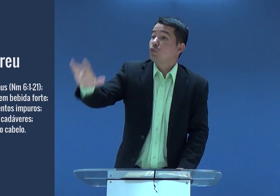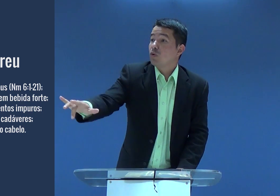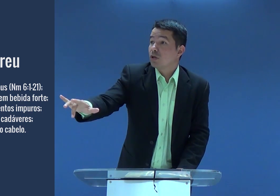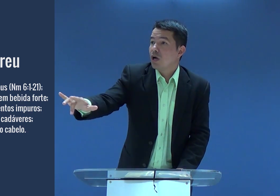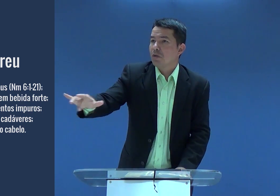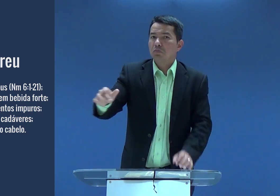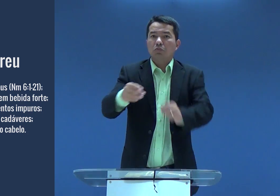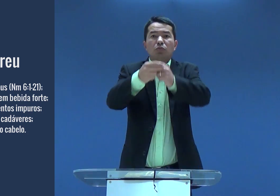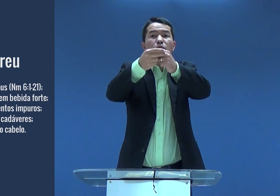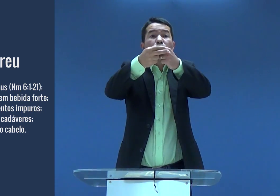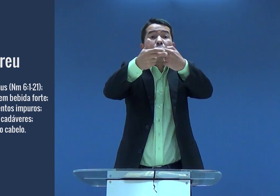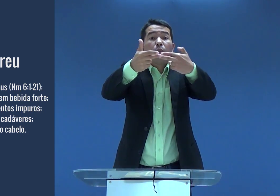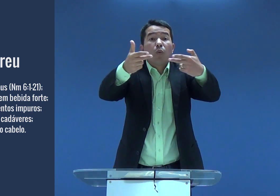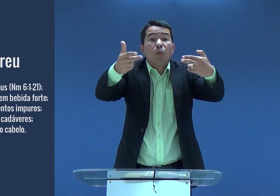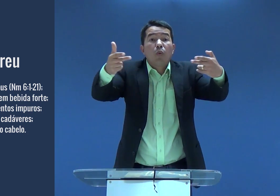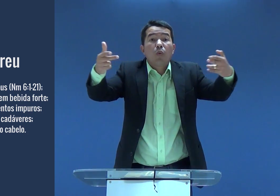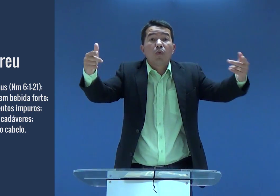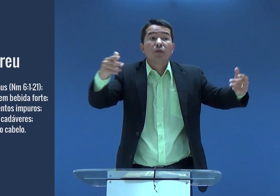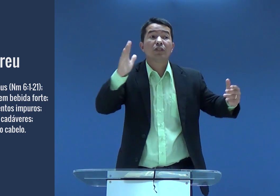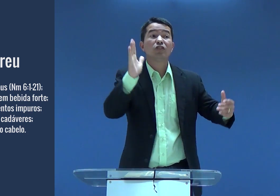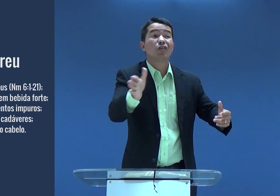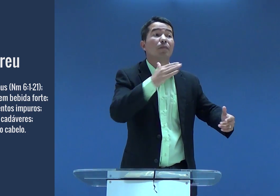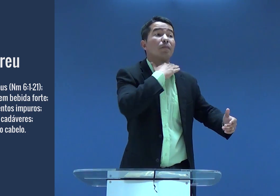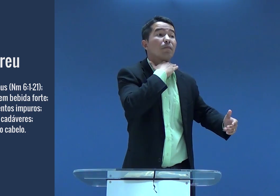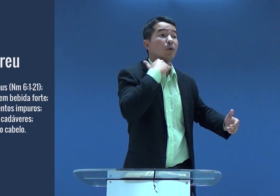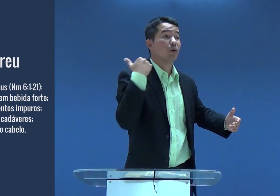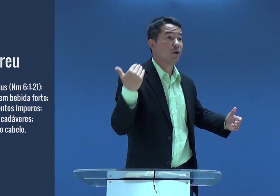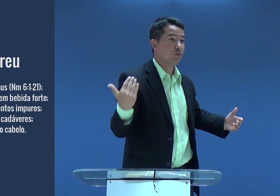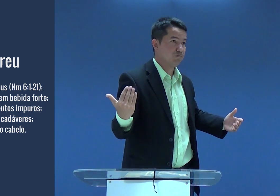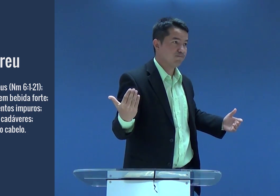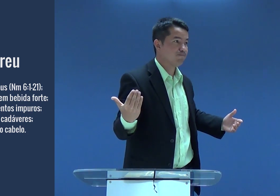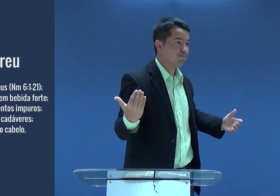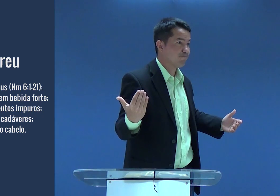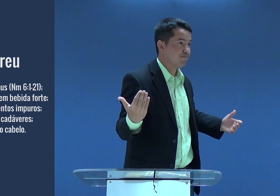Nazireu também não poderia tocar em coisas que já estivessem mortas.